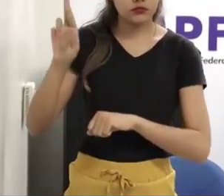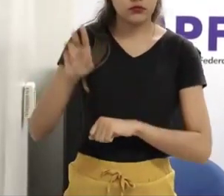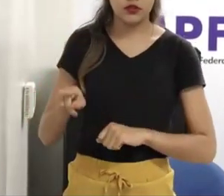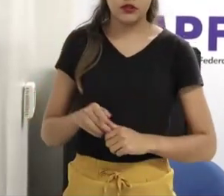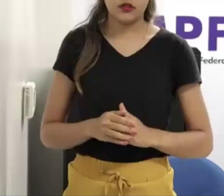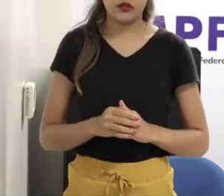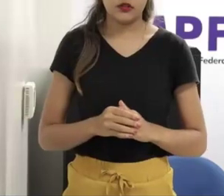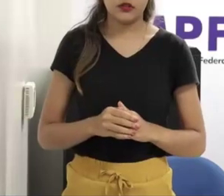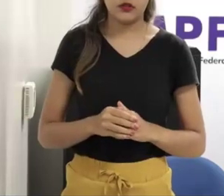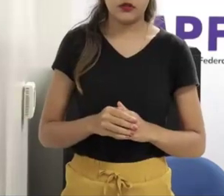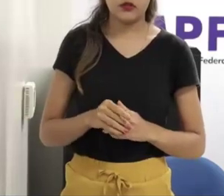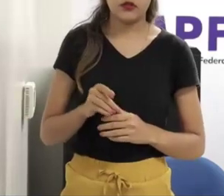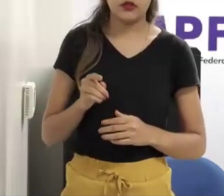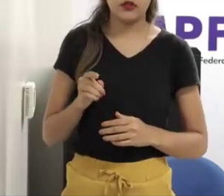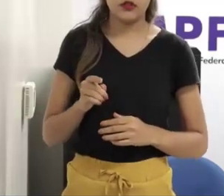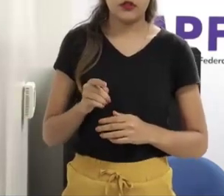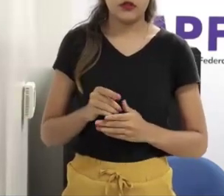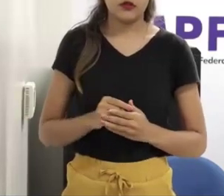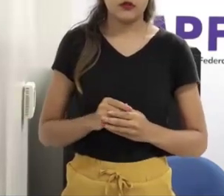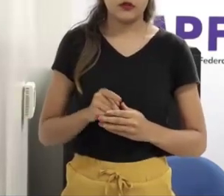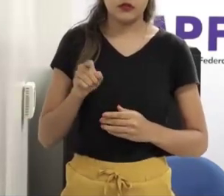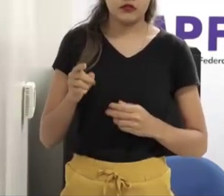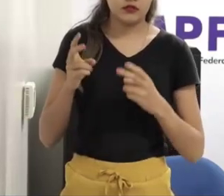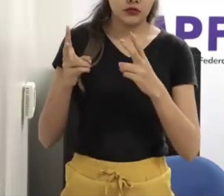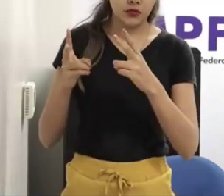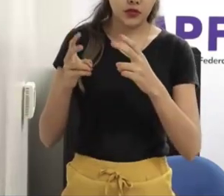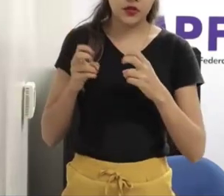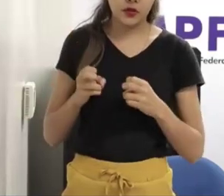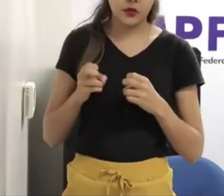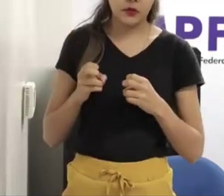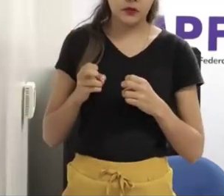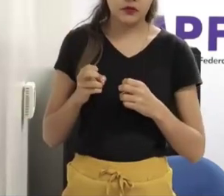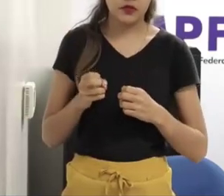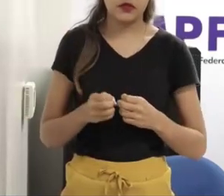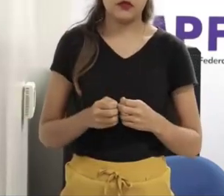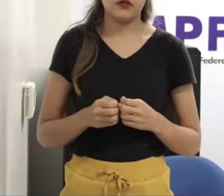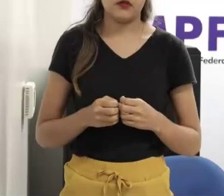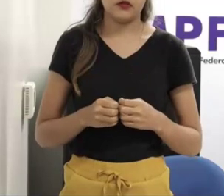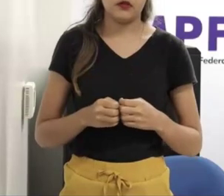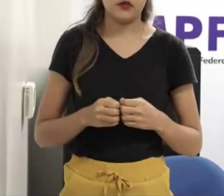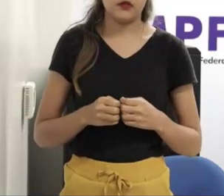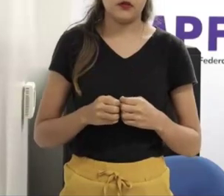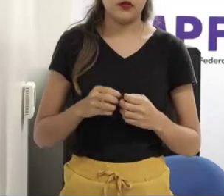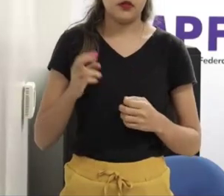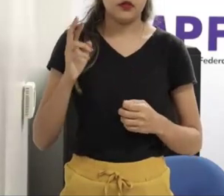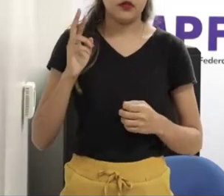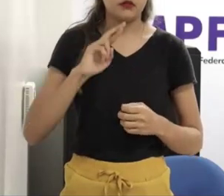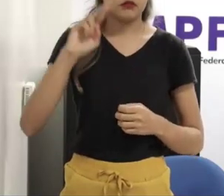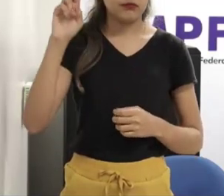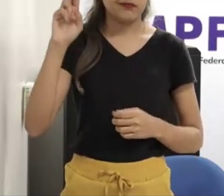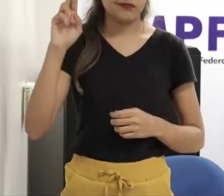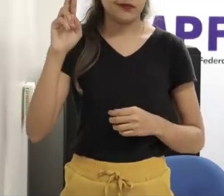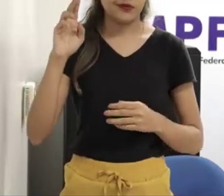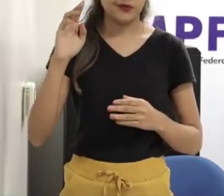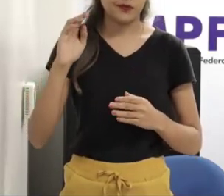relacionados a esses crimes, considerando o limitado número de profissionais de saúde mental neste município? Aí, o senhor fica